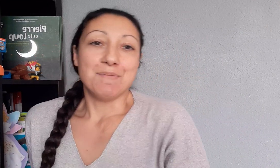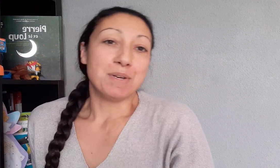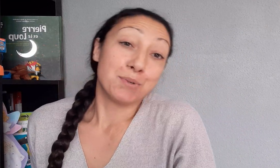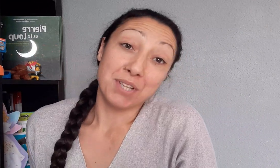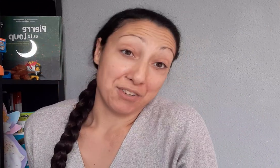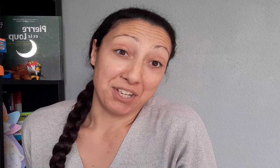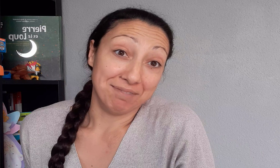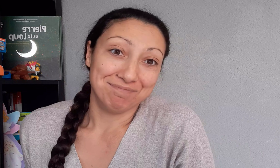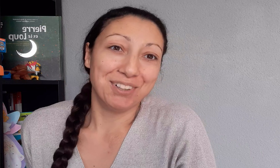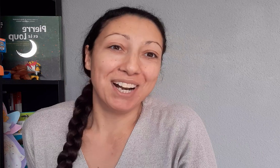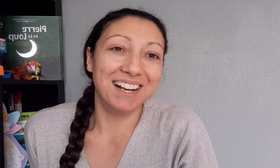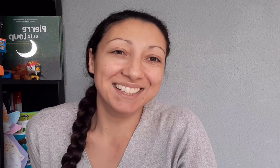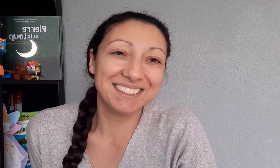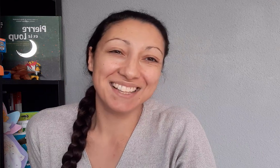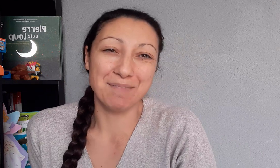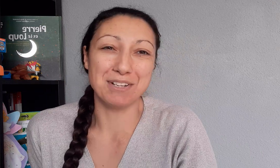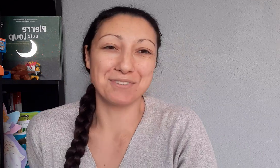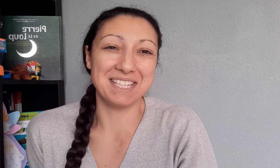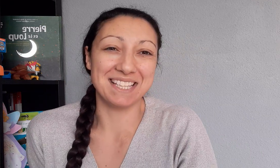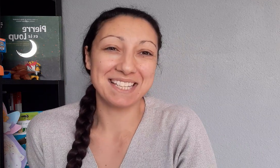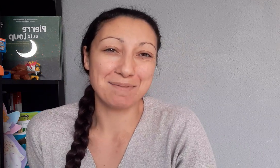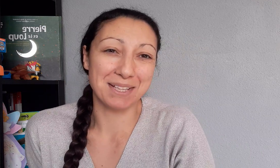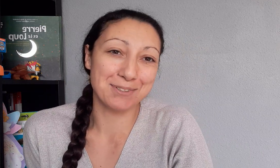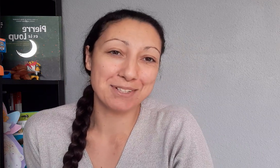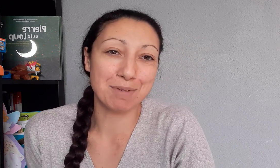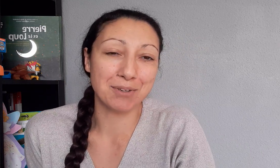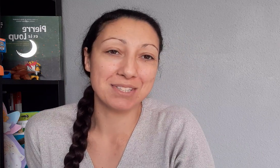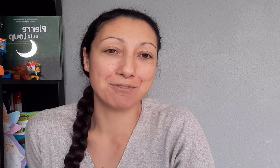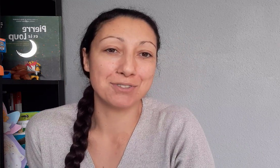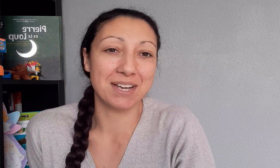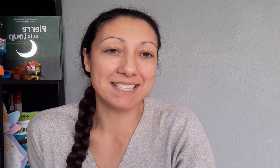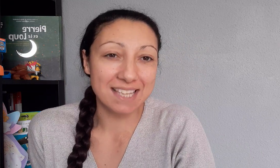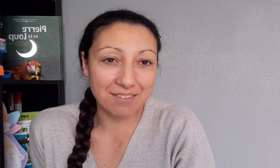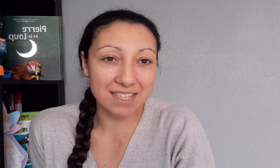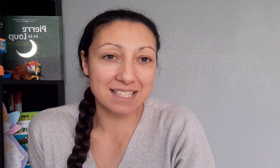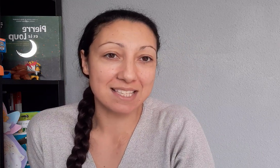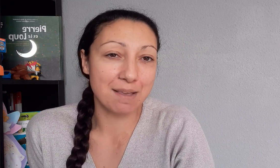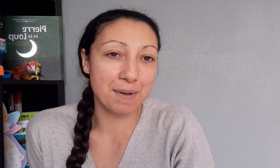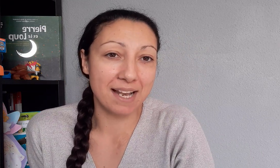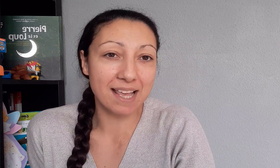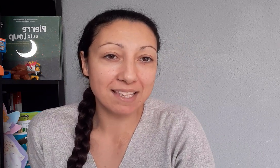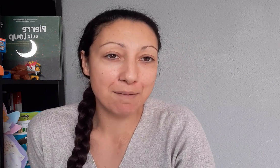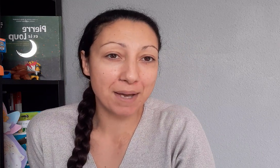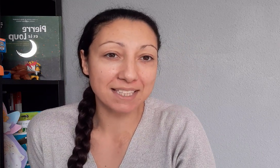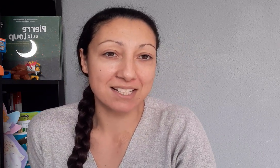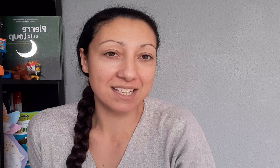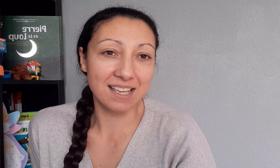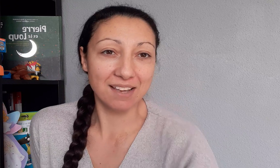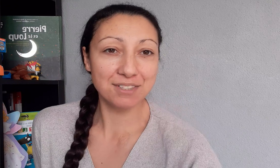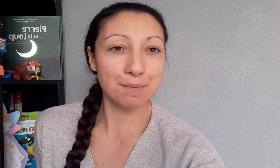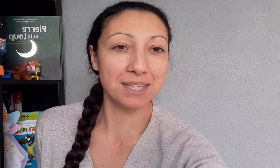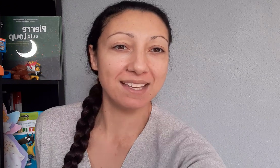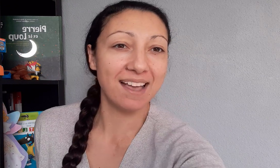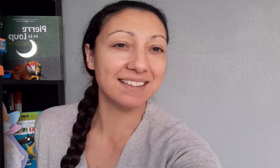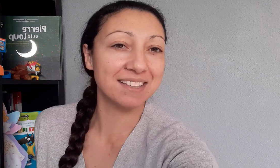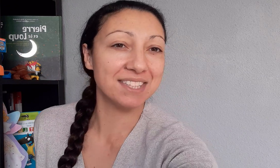Parce que j'ai un chien. Voilà. Et bien je vous dis à très bientôt. J'espère que ça vous aura servi. N'hésitez pas à liker, partager et vous abonner. A très vite.